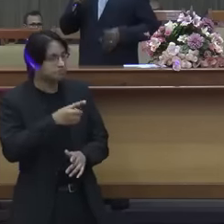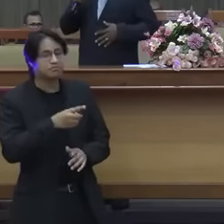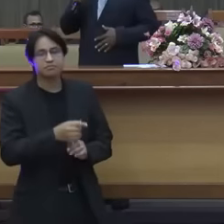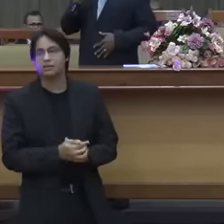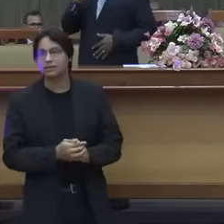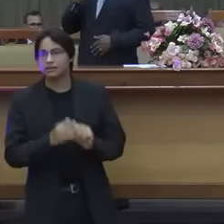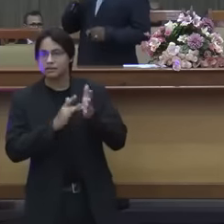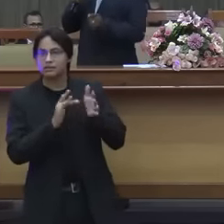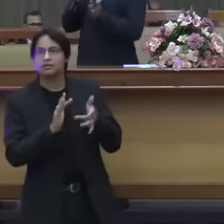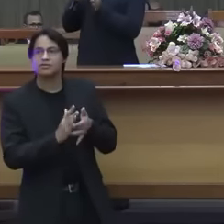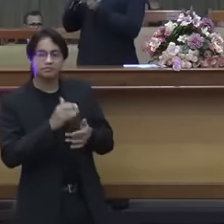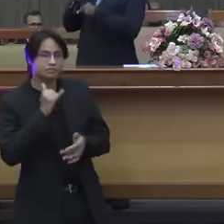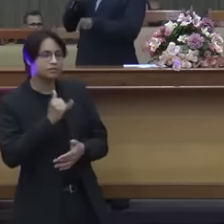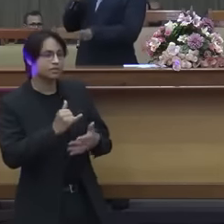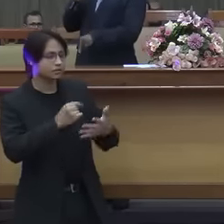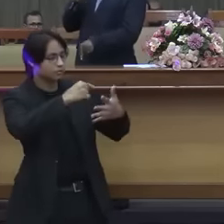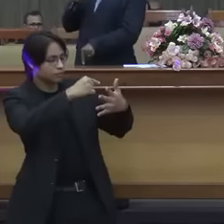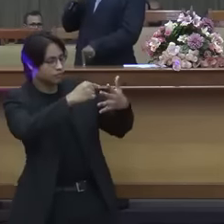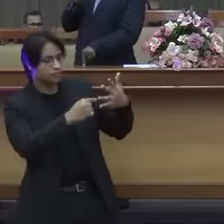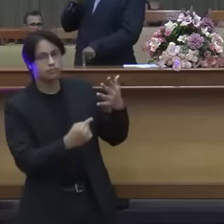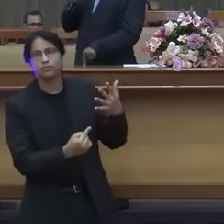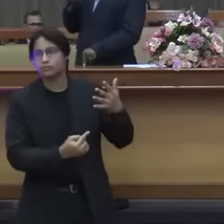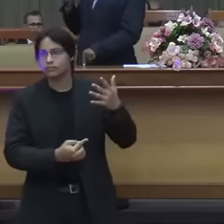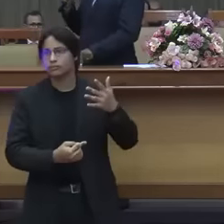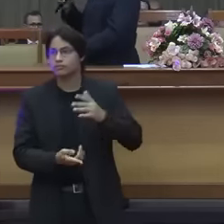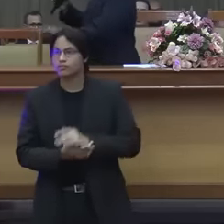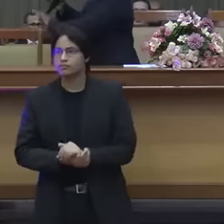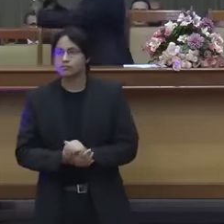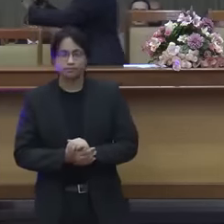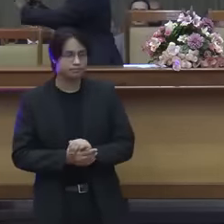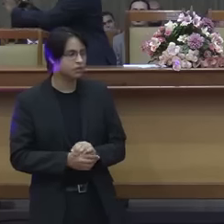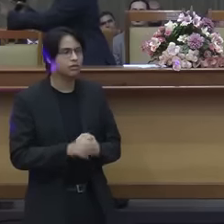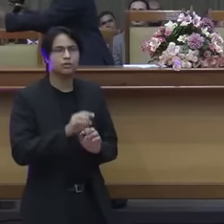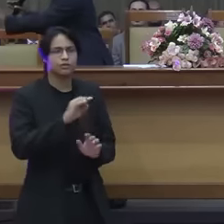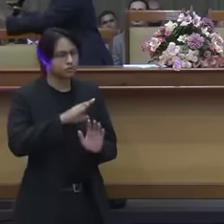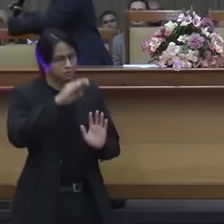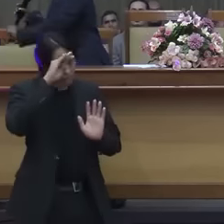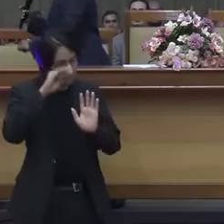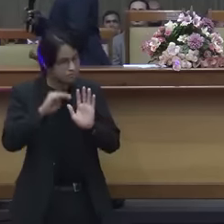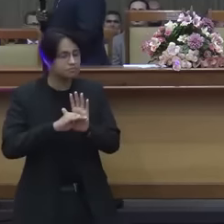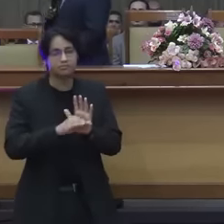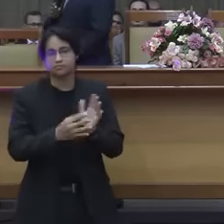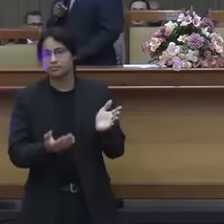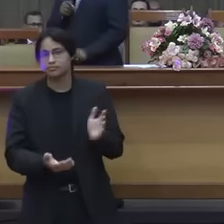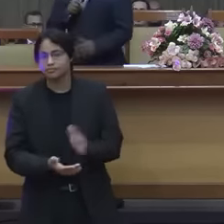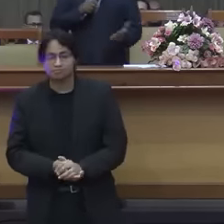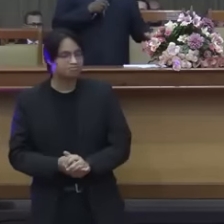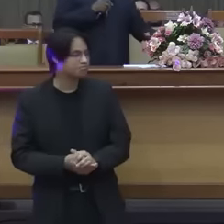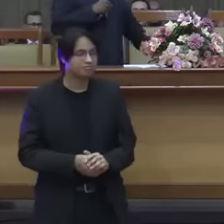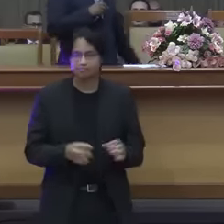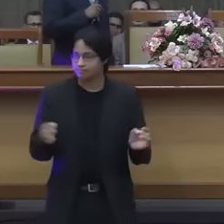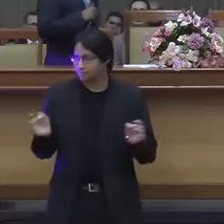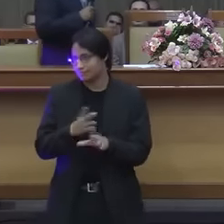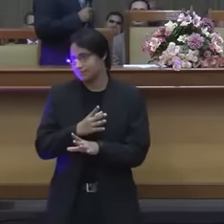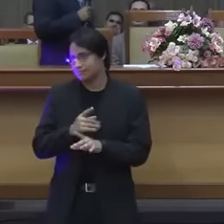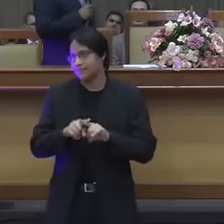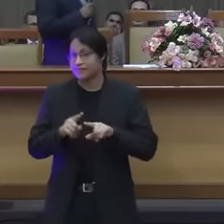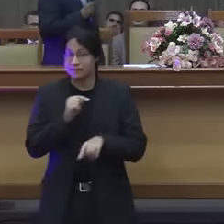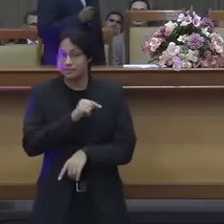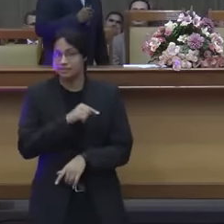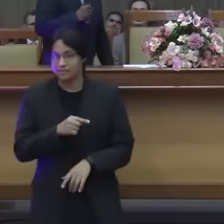Jesus muito bem faz isto e viverás bem aí ele tinha encerrado a conversa mas ele foi se amostrar